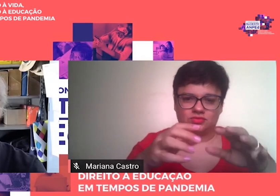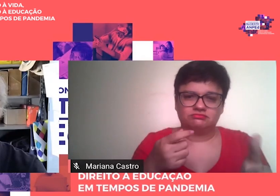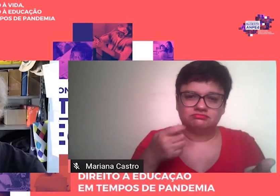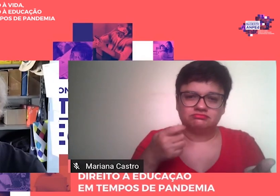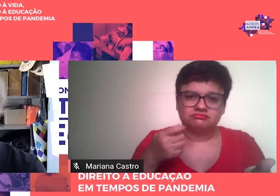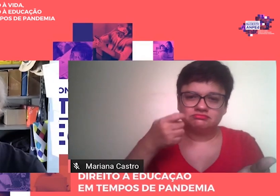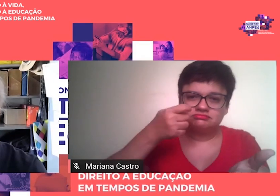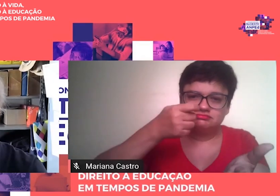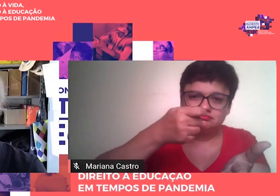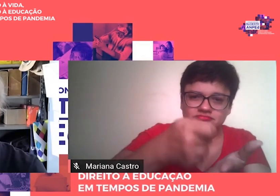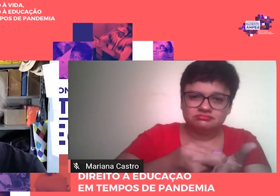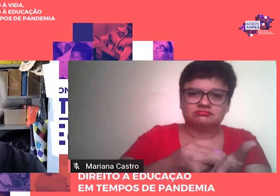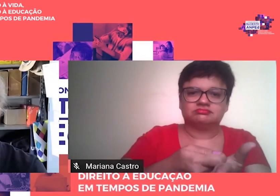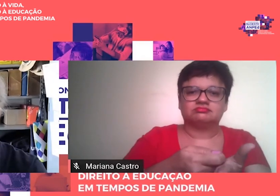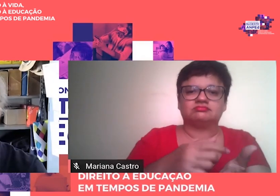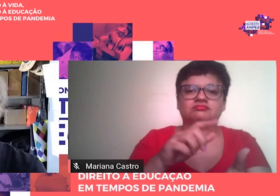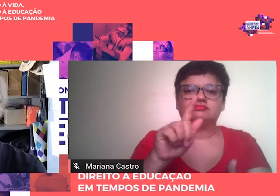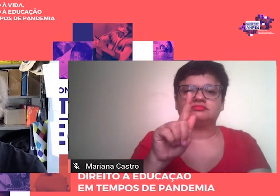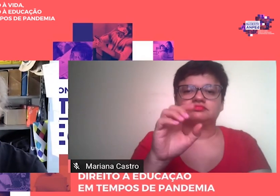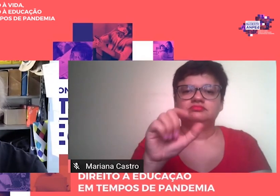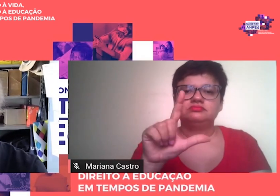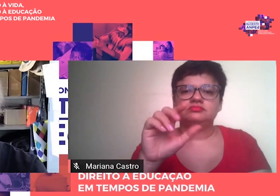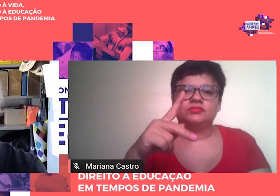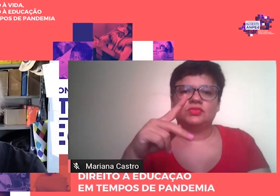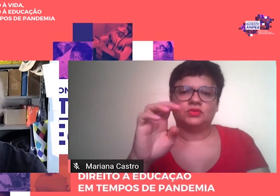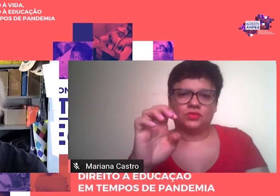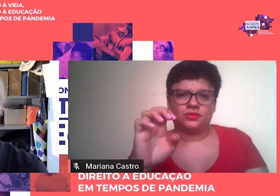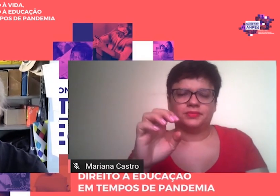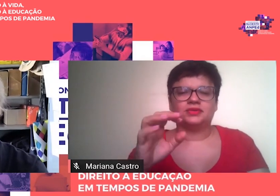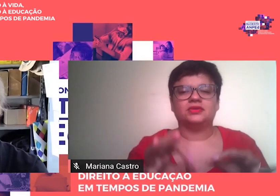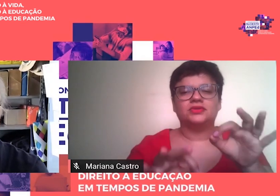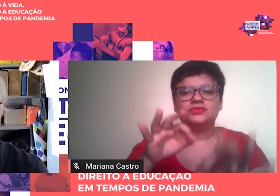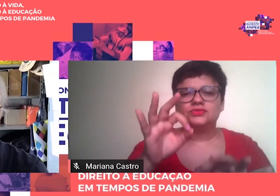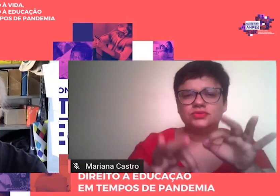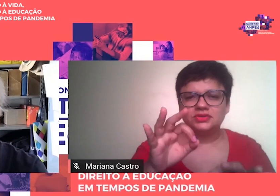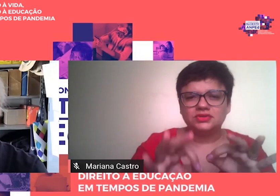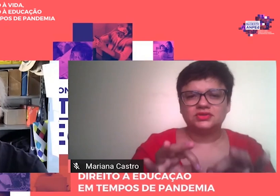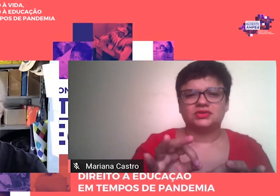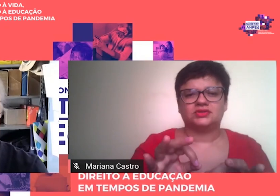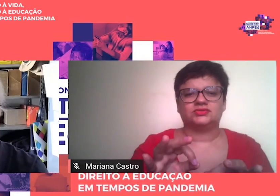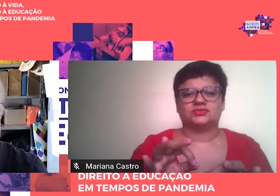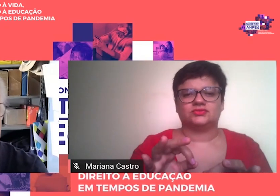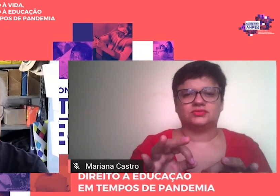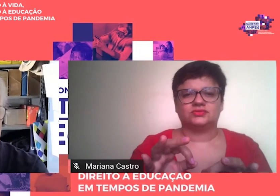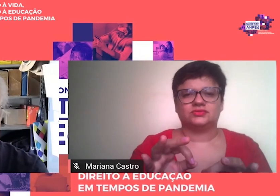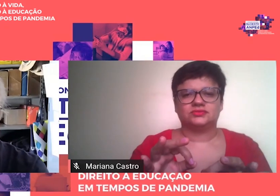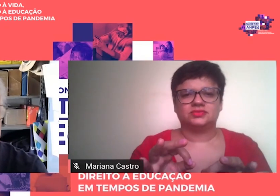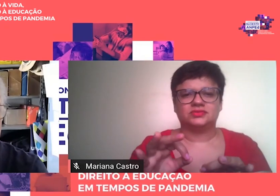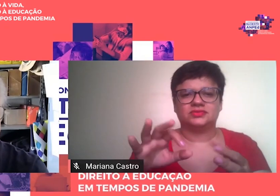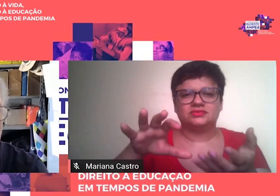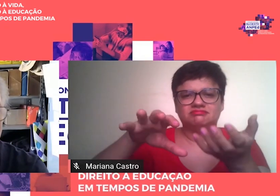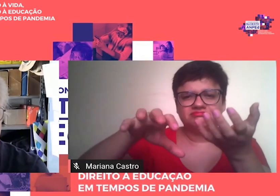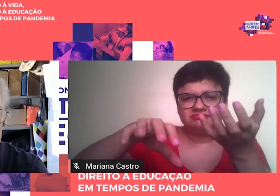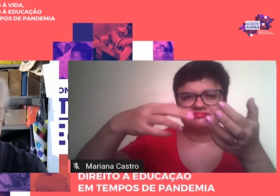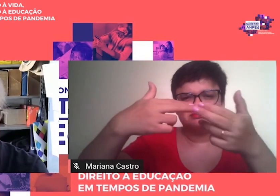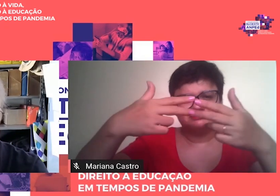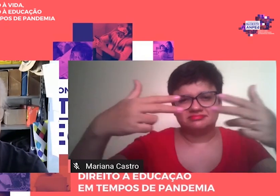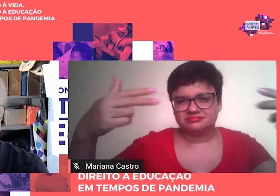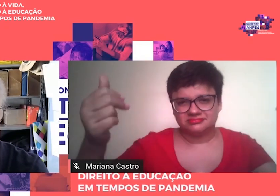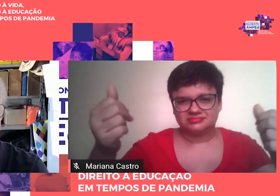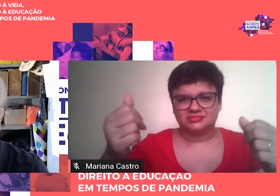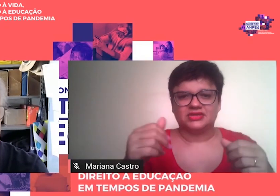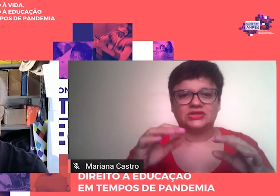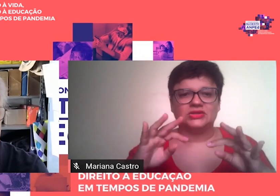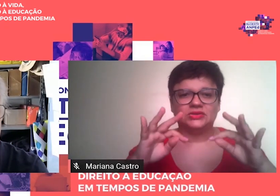golpe adjetivado por ele de jurídico, mediático, parlamentar. É tanta gente que participou desse